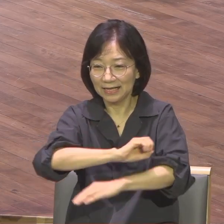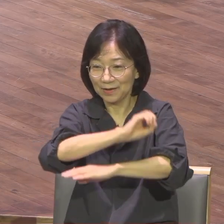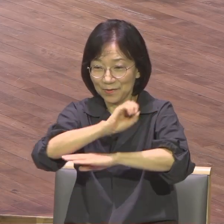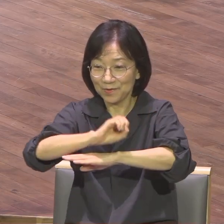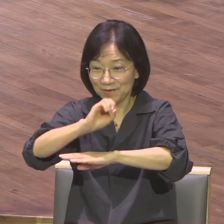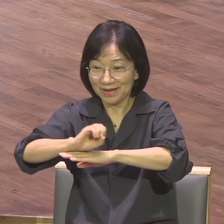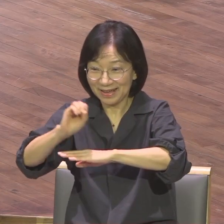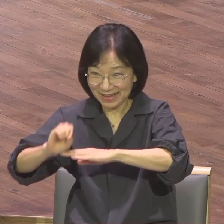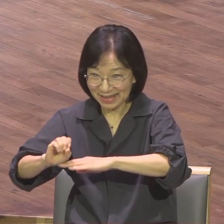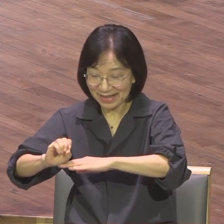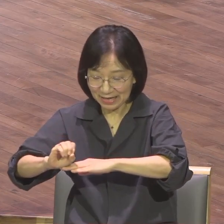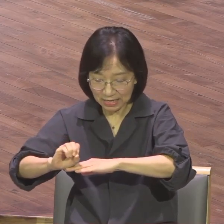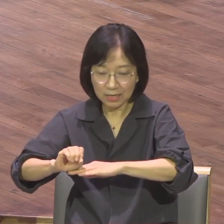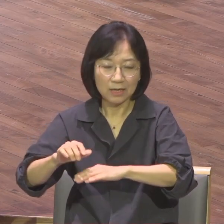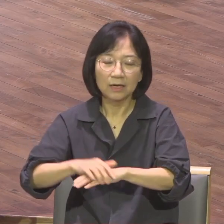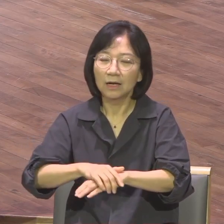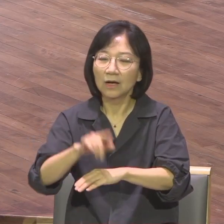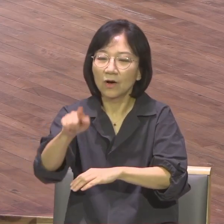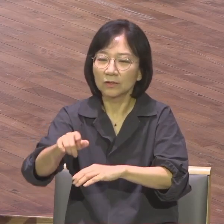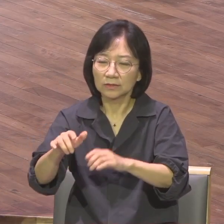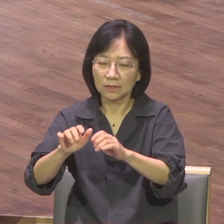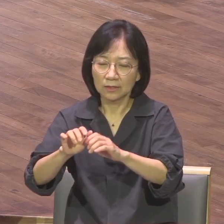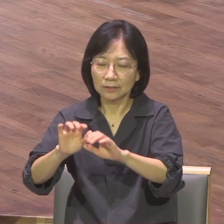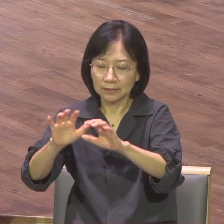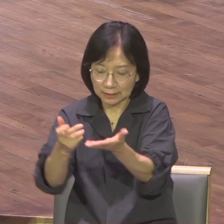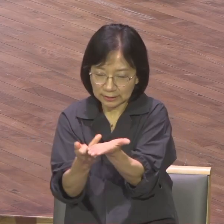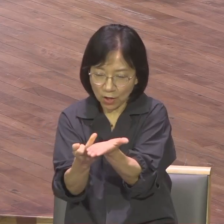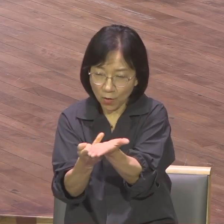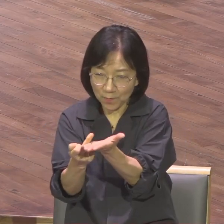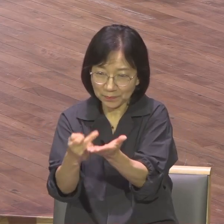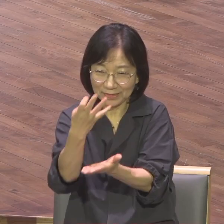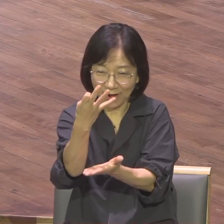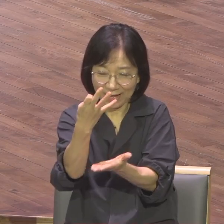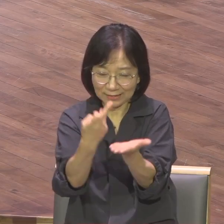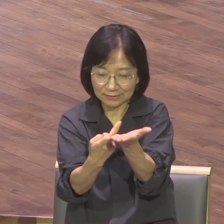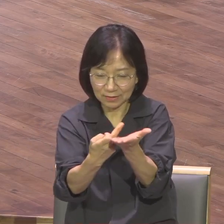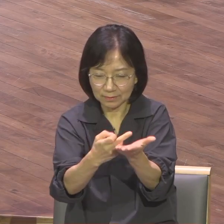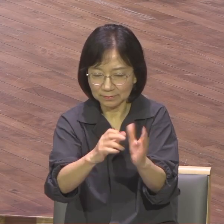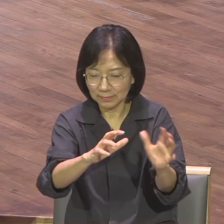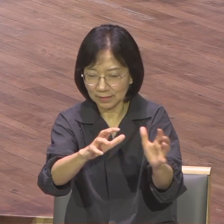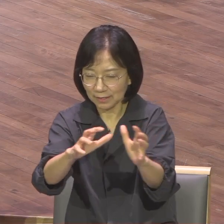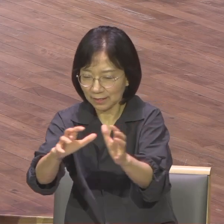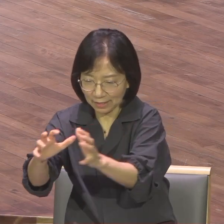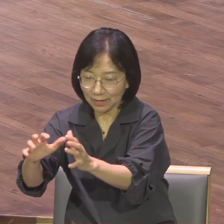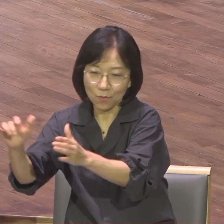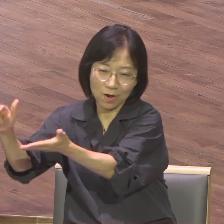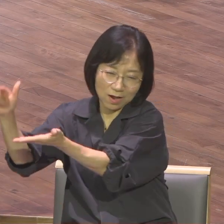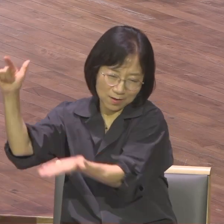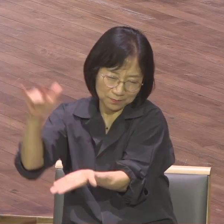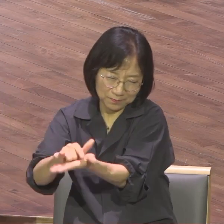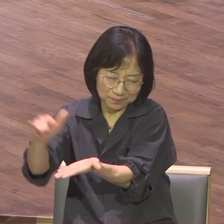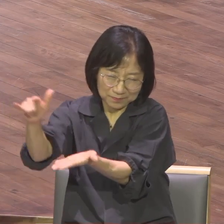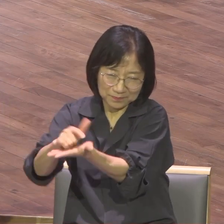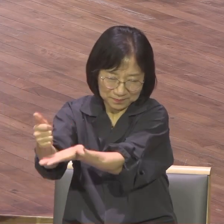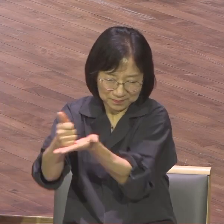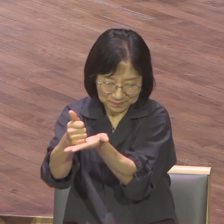기업, 작품, 유산이라는 주제 속에서 총 3강의의 말씀을 통해서 귀한 언약을 붙잡고